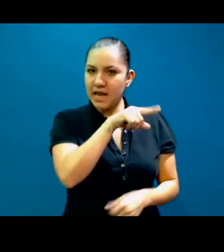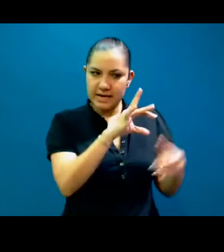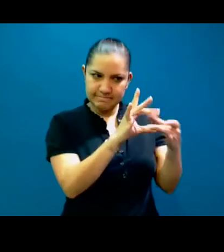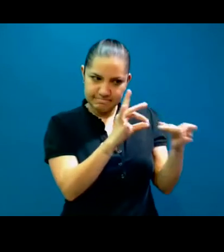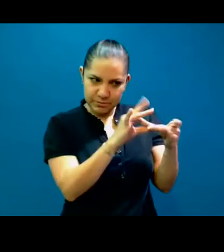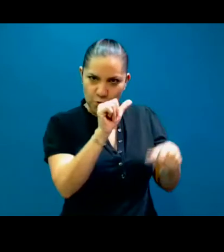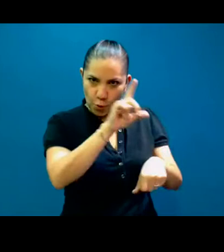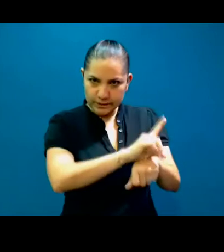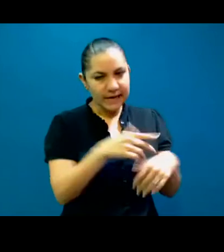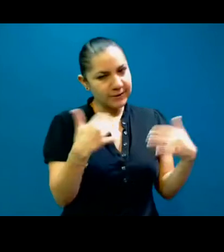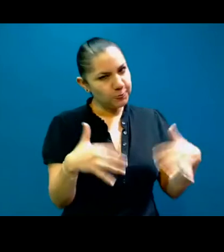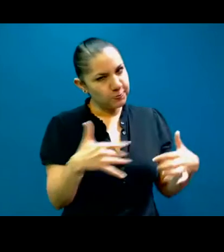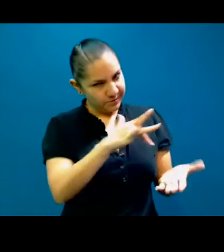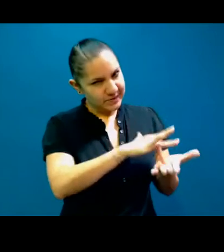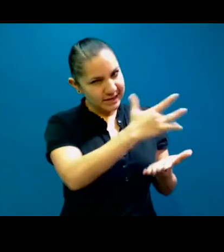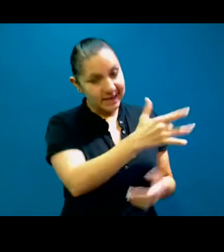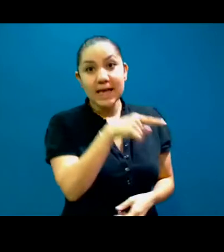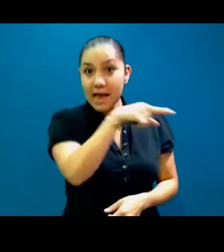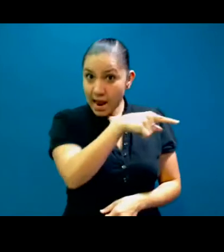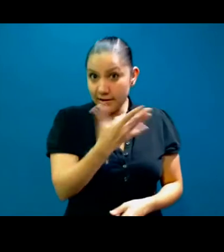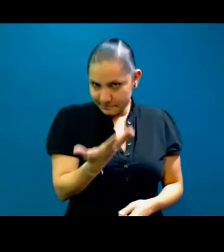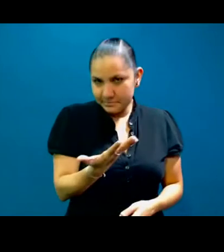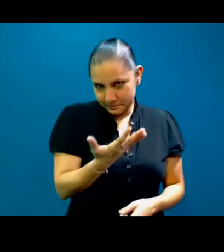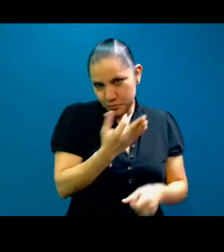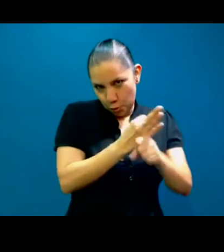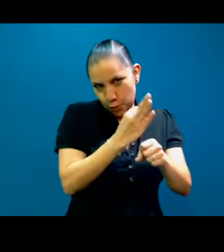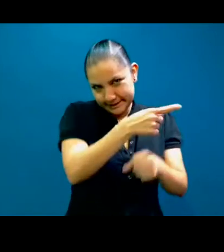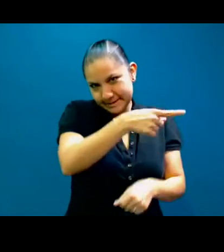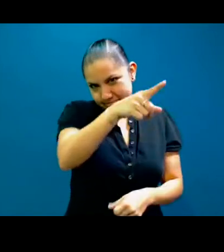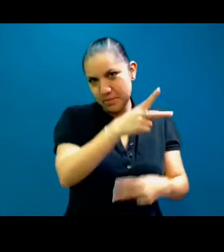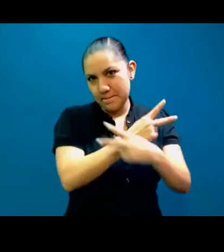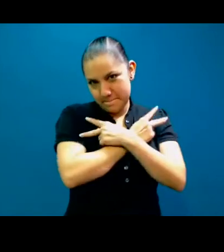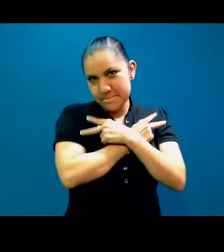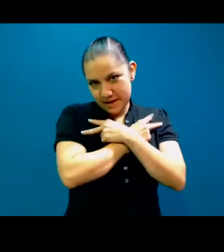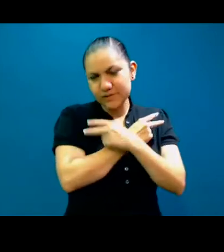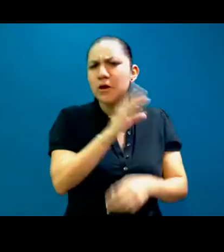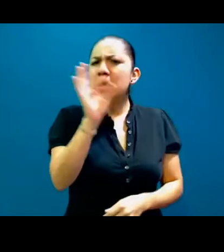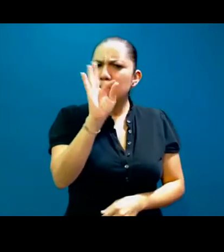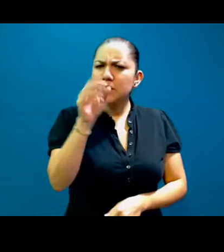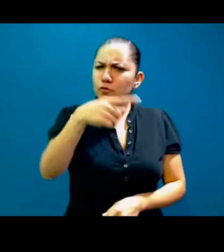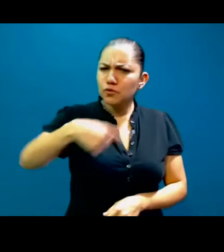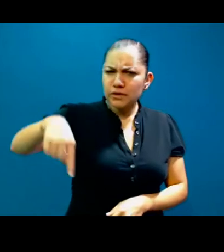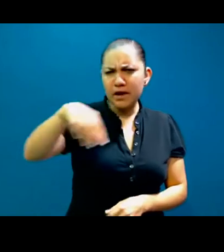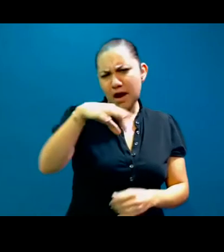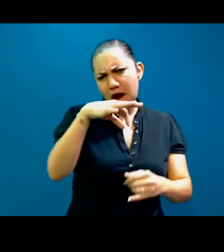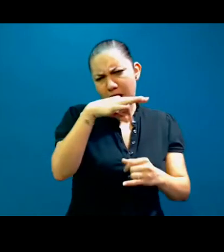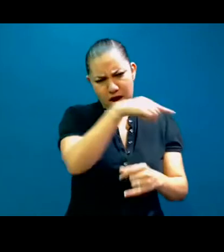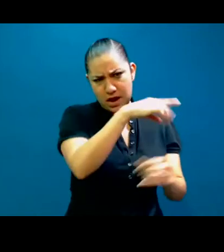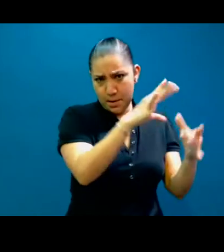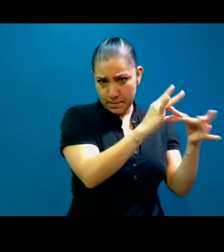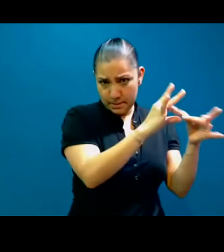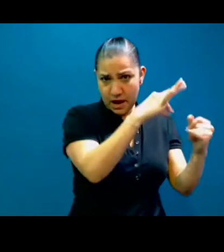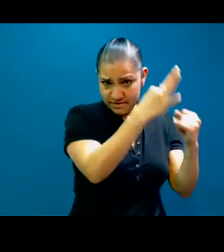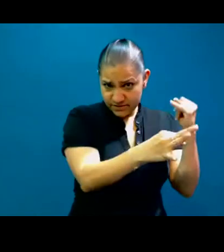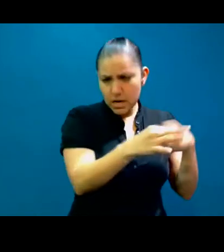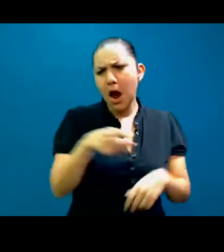Natalia, les comentaba yo, está de vacaciones. Entonces, si quieren, al final de su presentación, damos un poquito de tiempo para si tienen preguntas